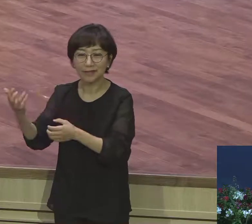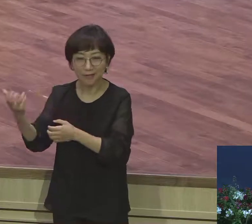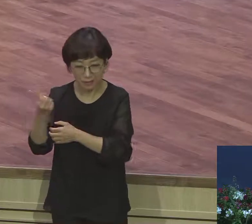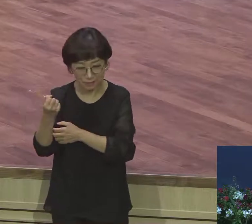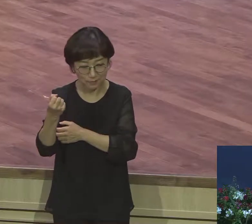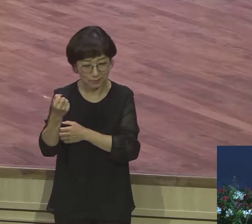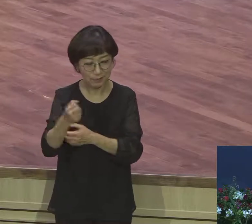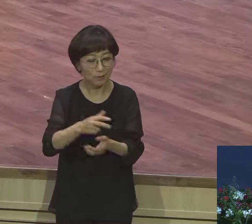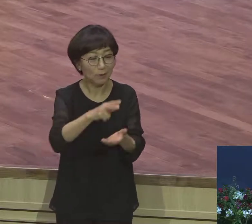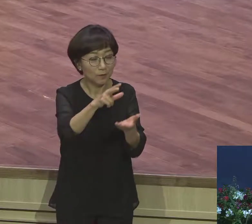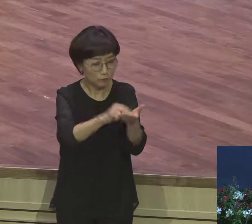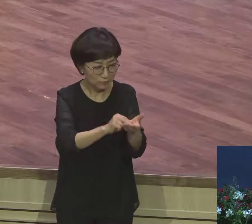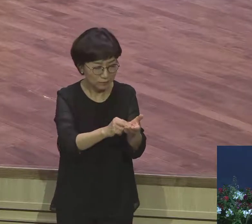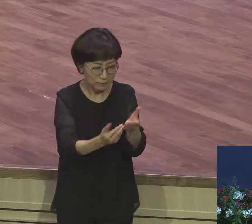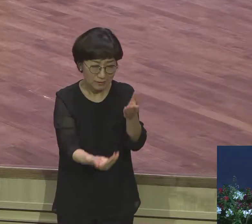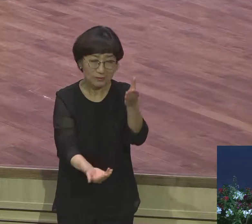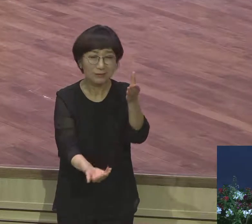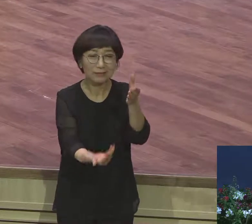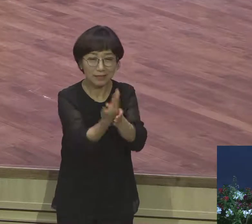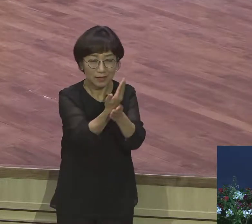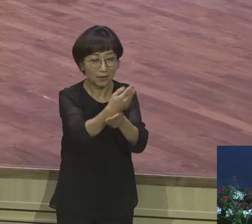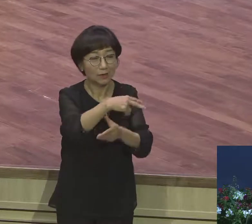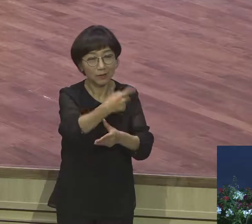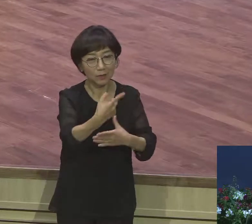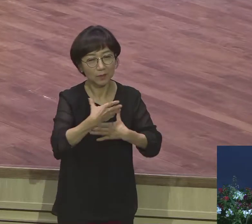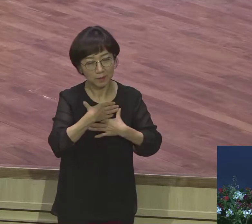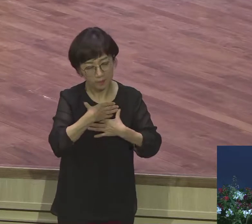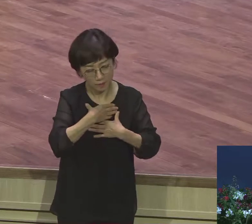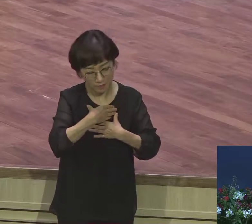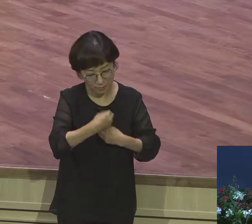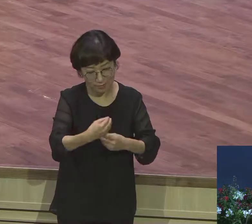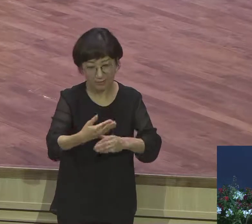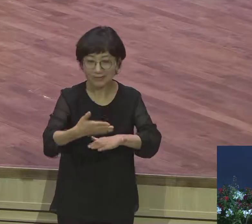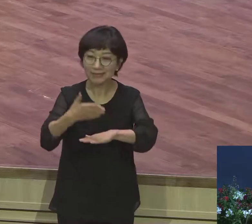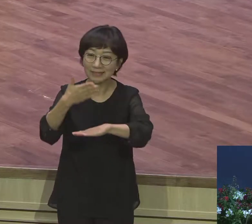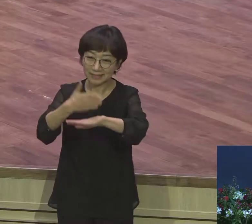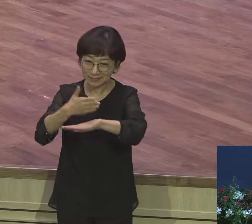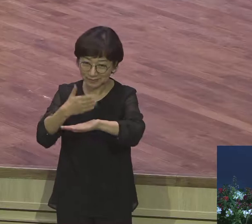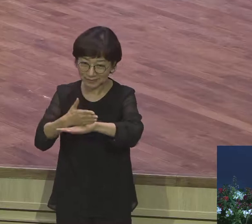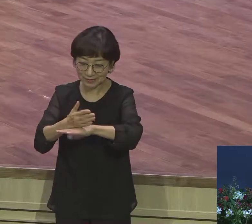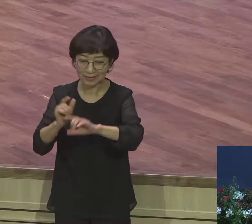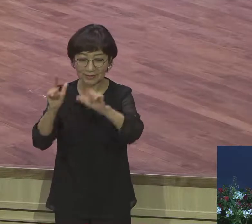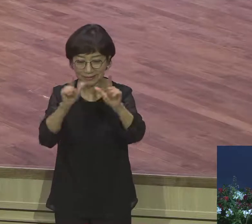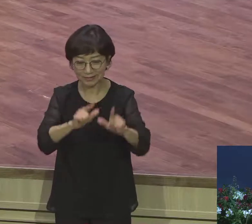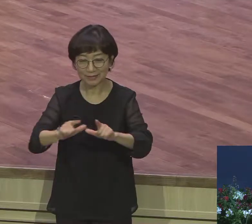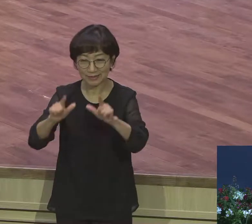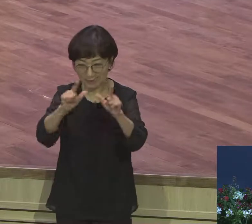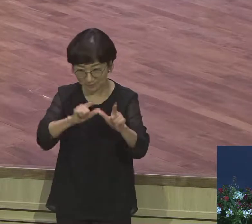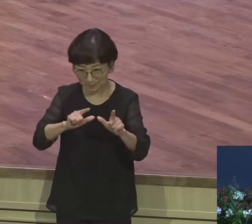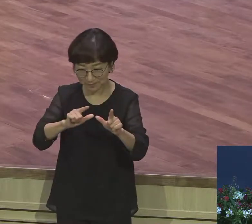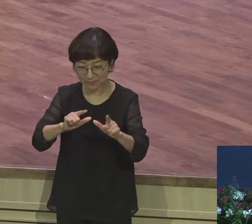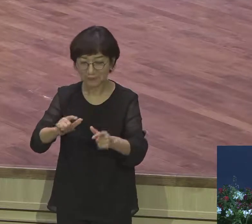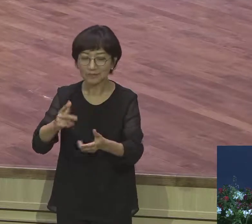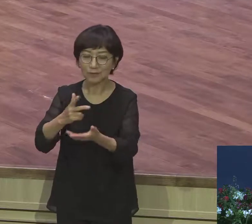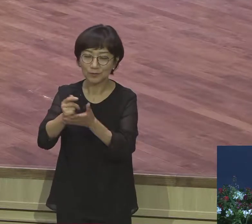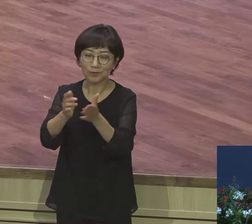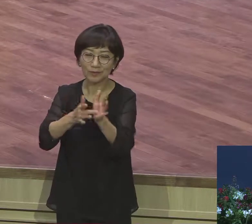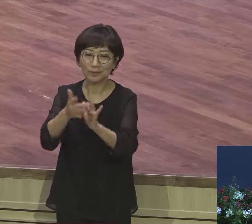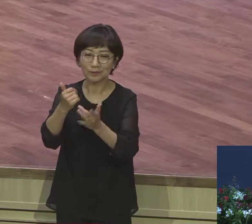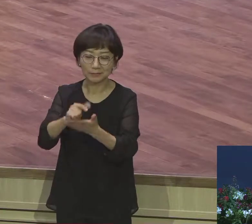평안과 감사의 삶이 되기를 주의하며 축복합니다 두 번째로 야곱의 신본주의